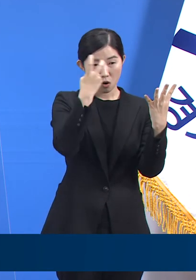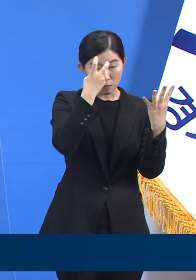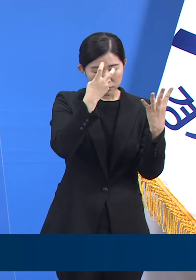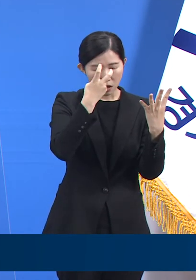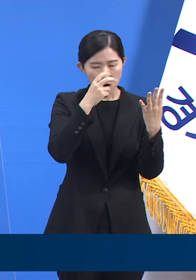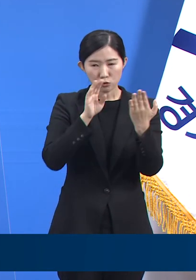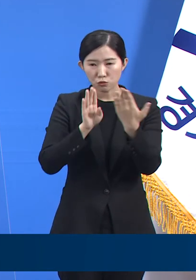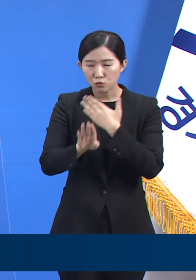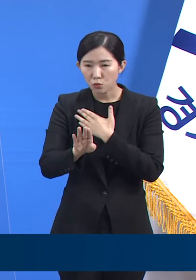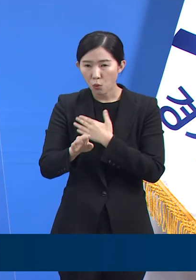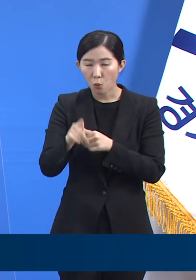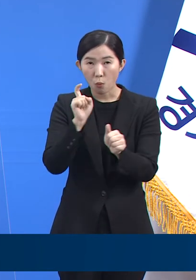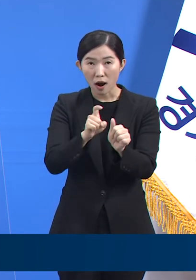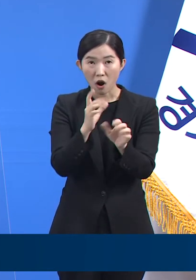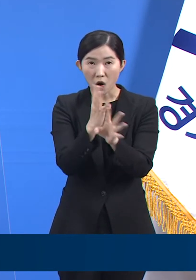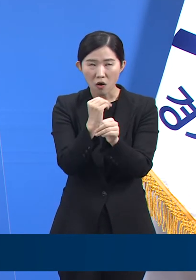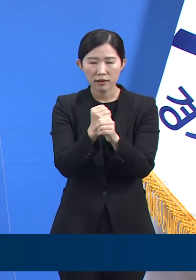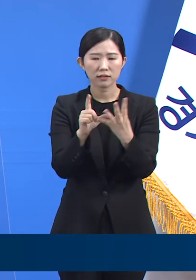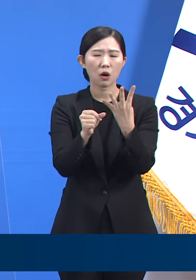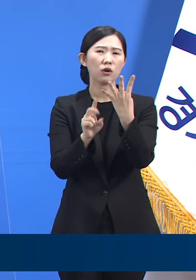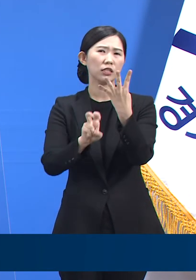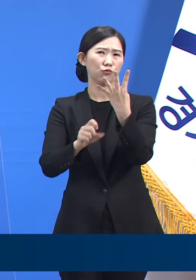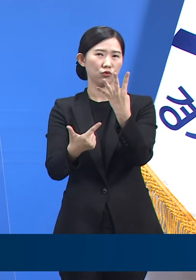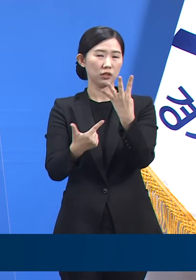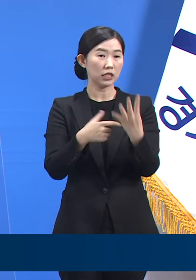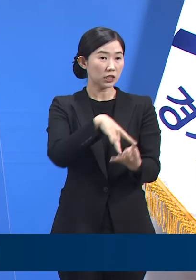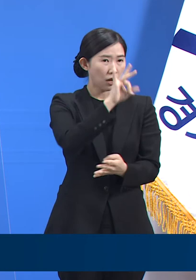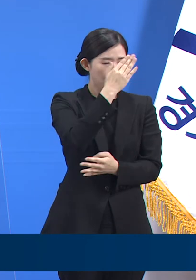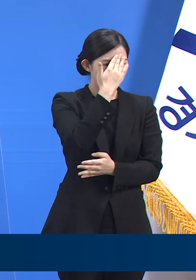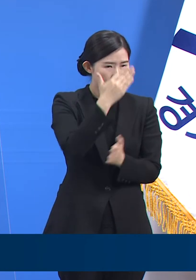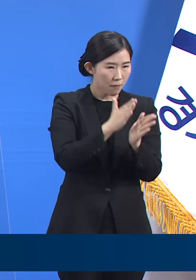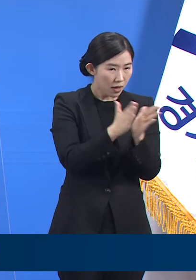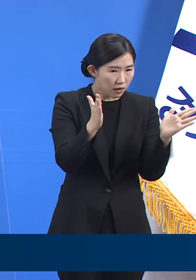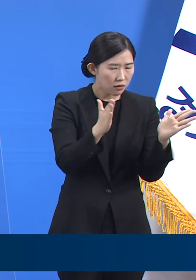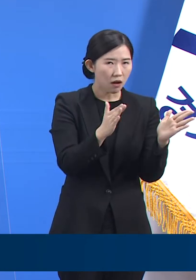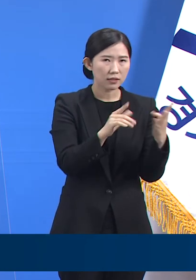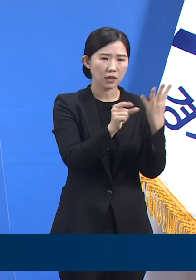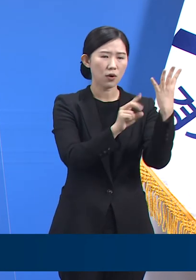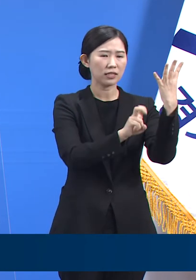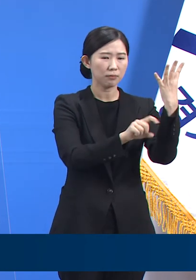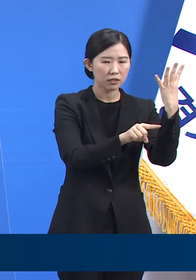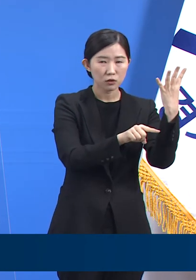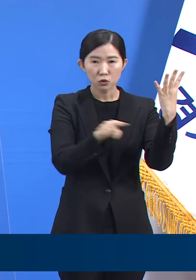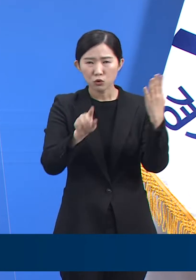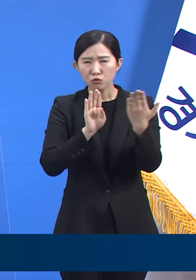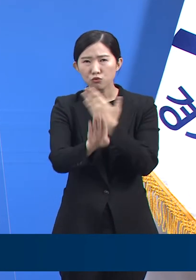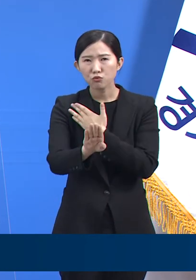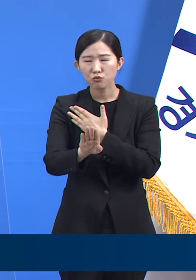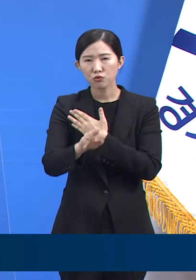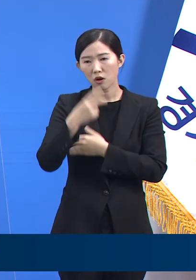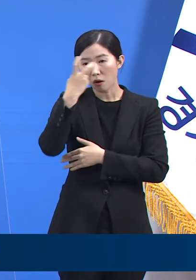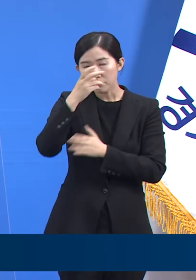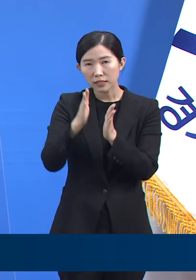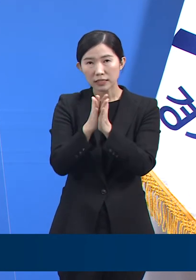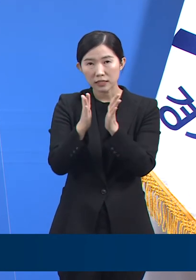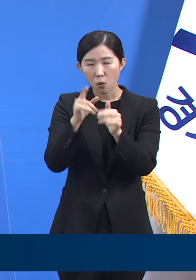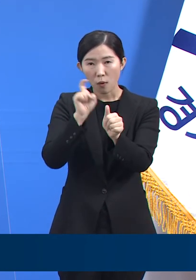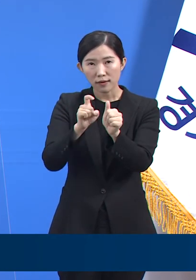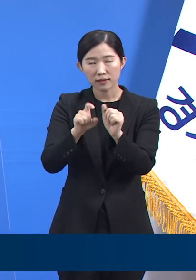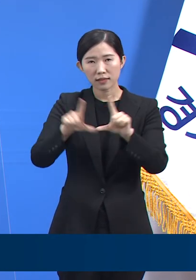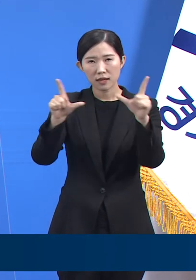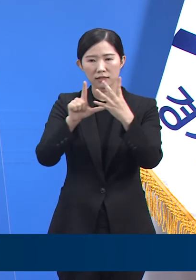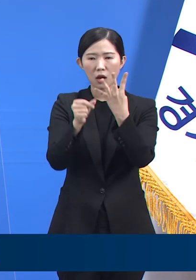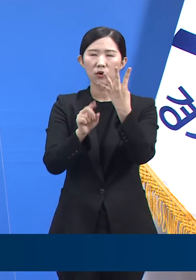받은 시점은 4월 26일이었습니다. 지표 환자의 배우자의 경우 증상 발현 날짜가 4월